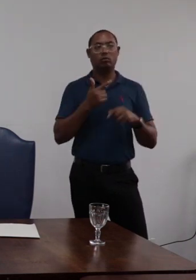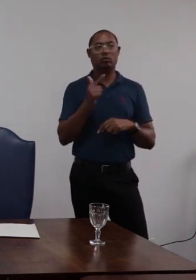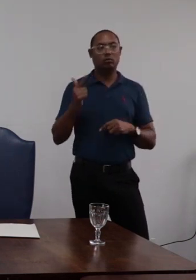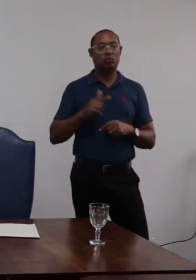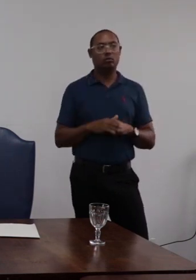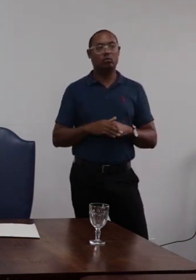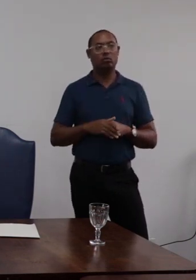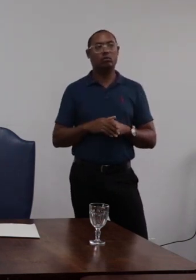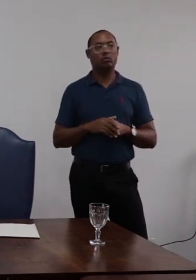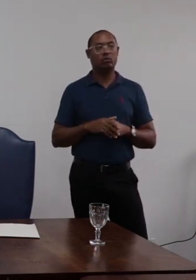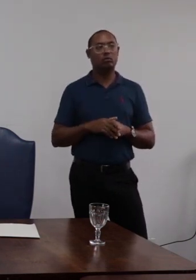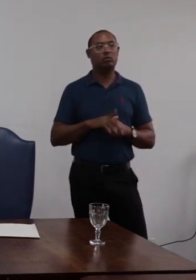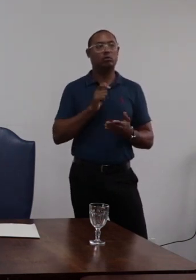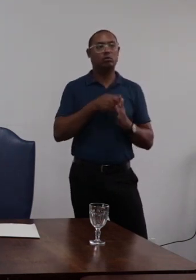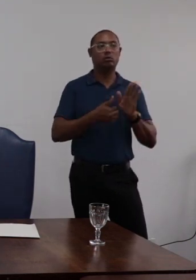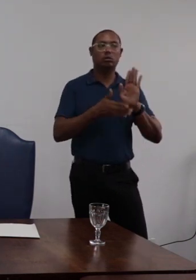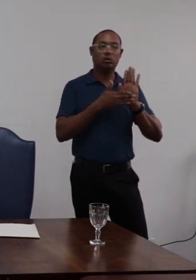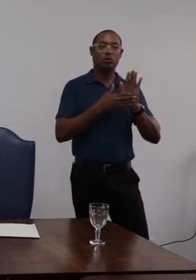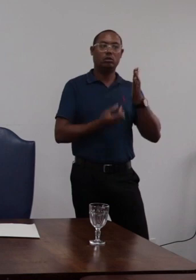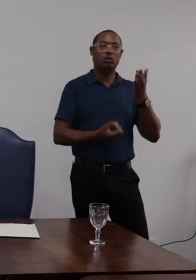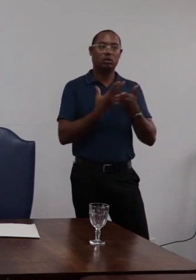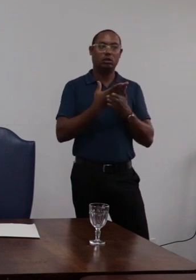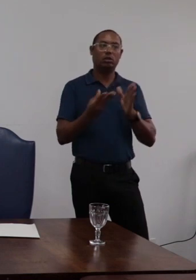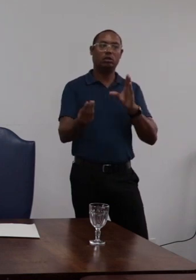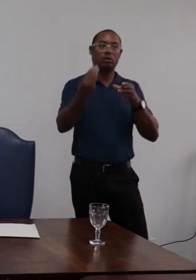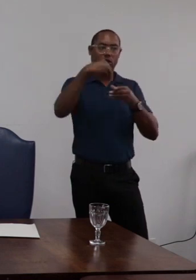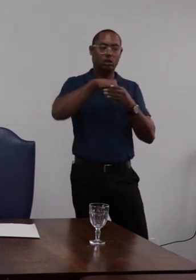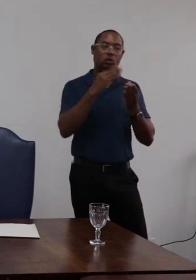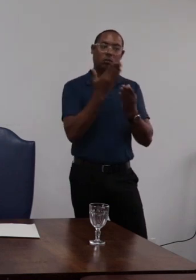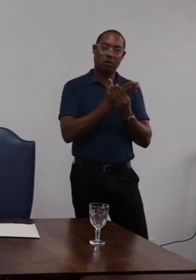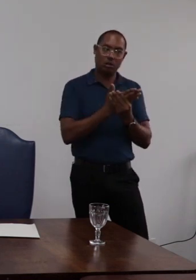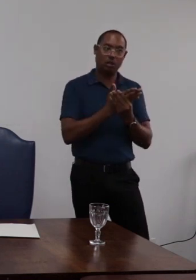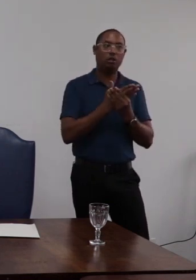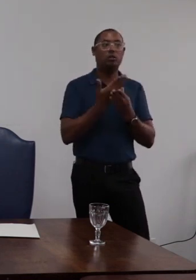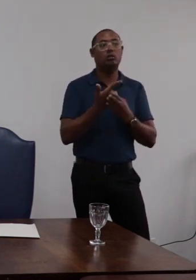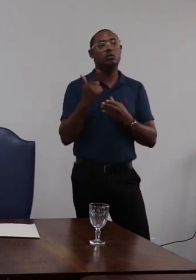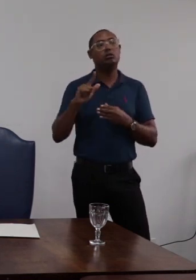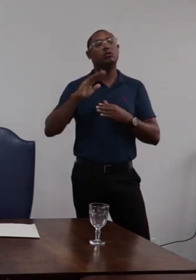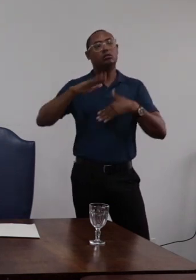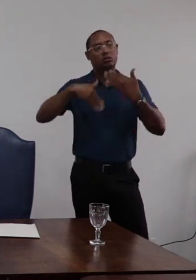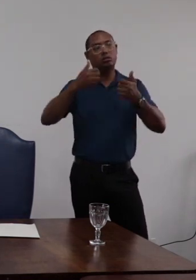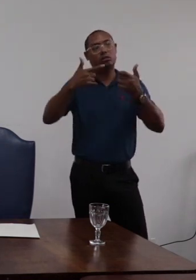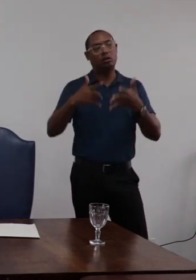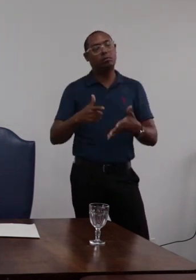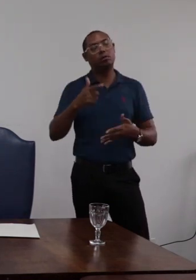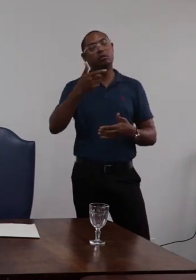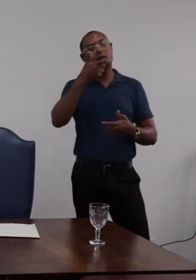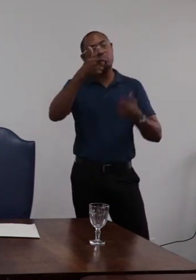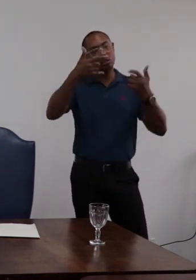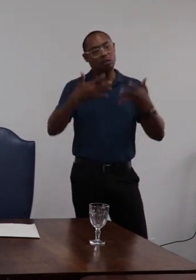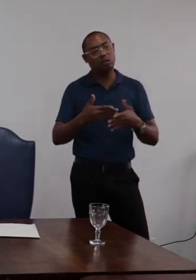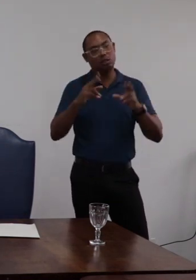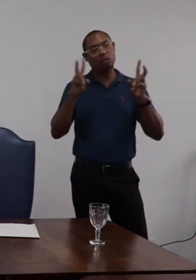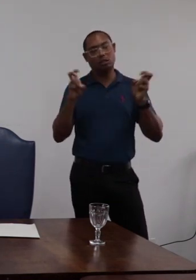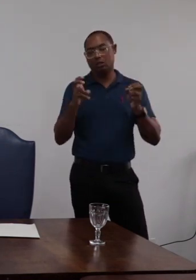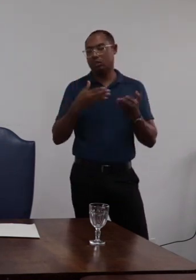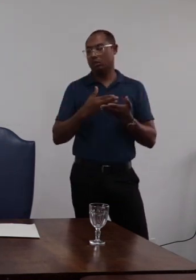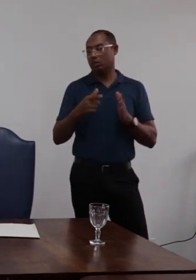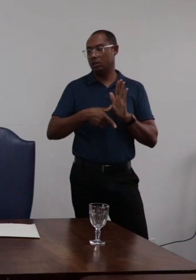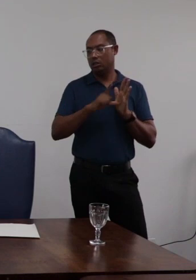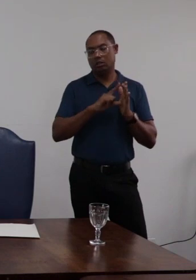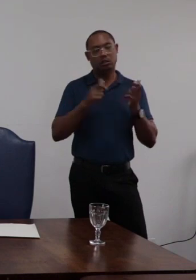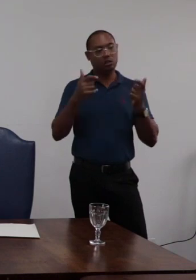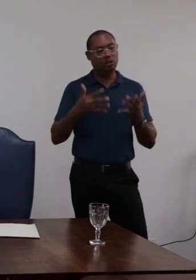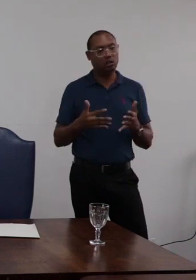está em contrariedade às provas produzidas nos autos fecha aspas e logo na sequência afirma que abre aspas ante o